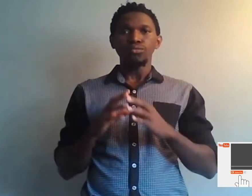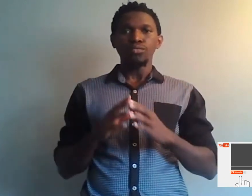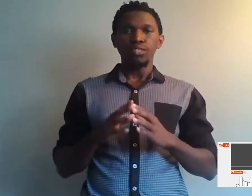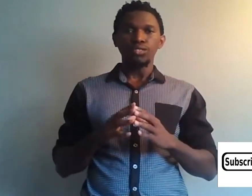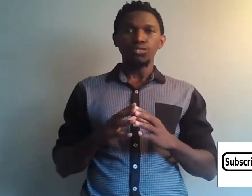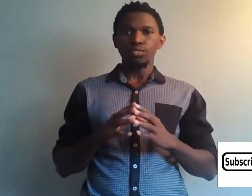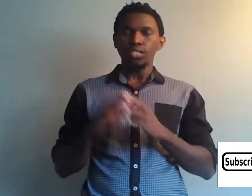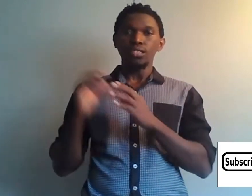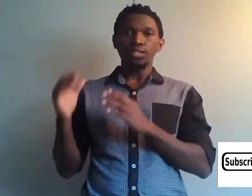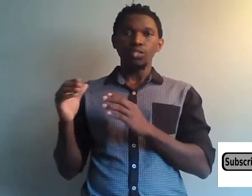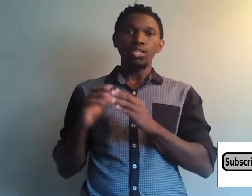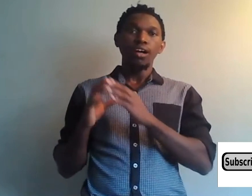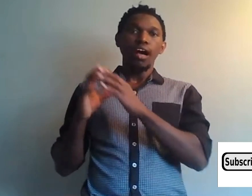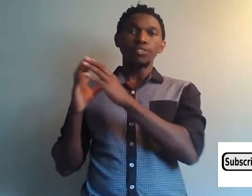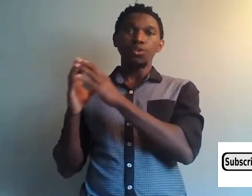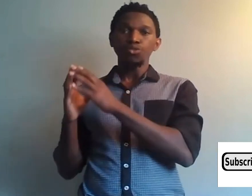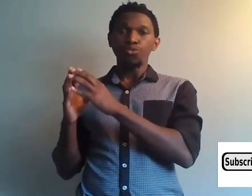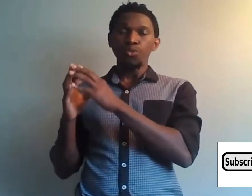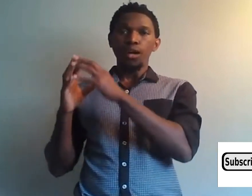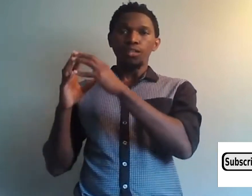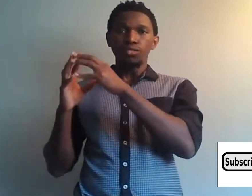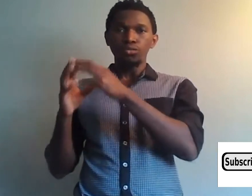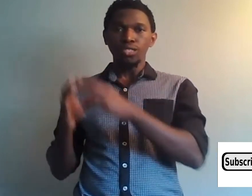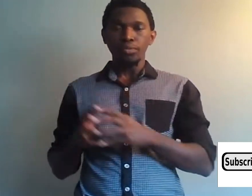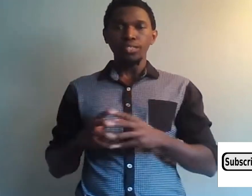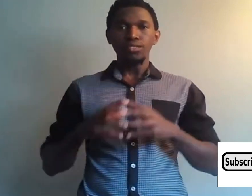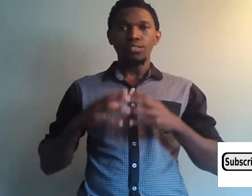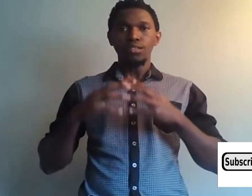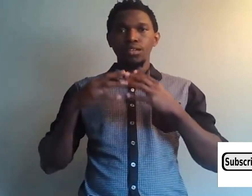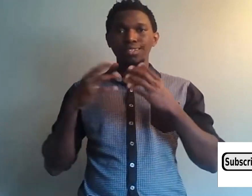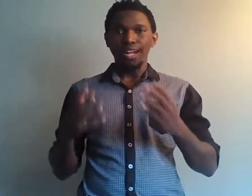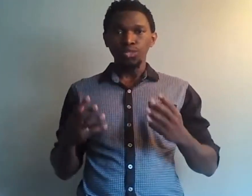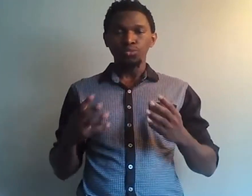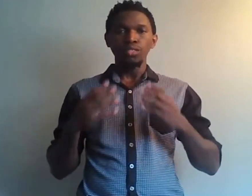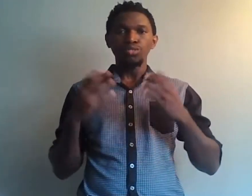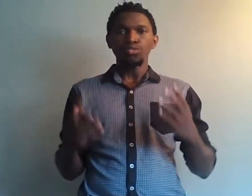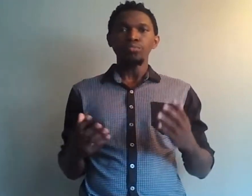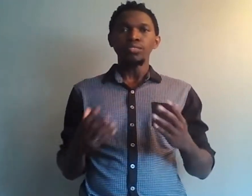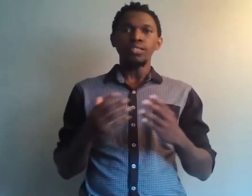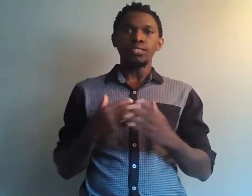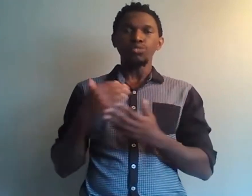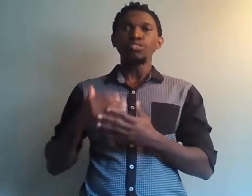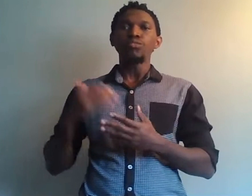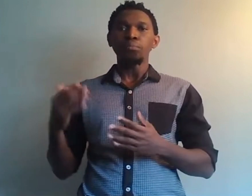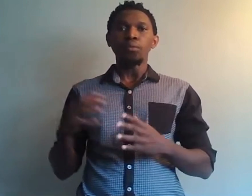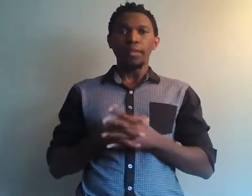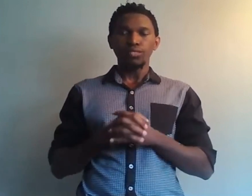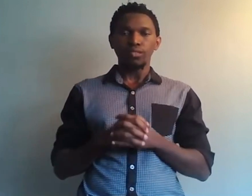notification, c-à-dire la cloche, afin de recevoir notre expérience gratuite sur le business et sur le développement personnel.